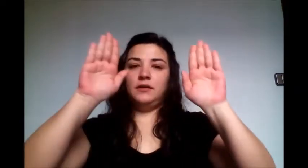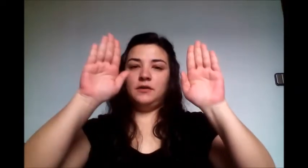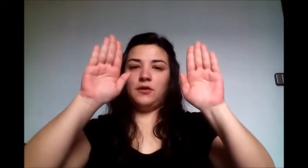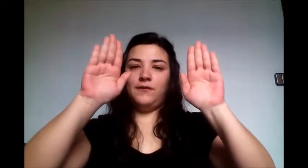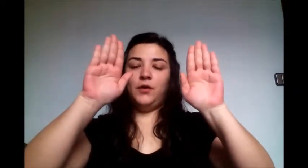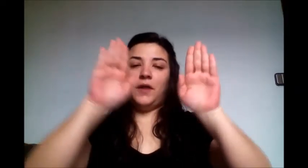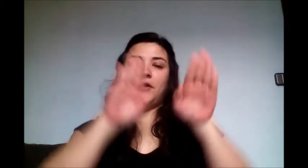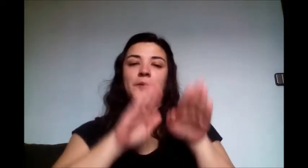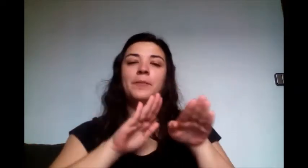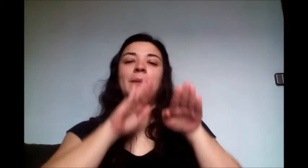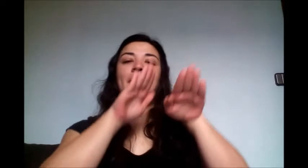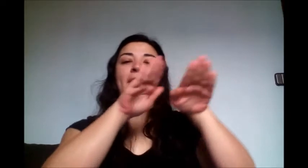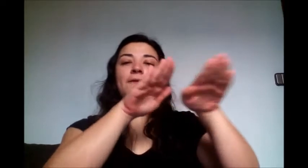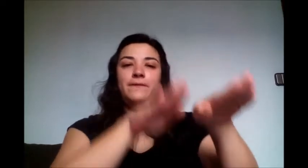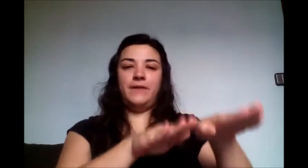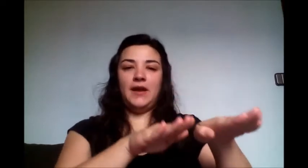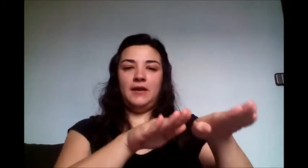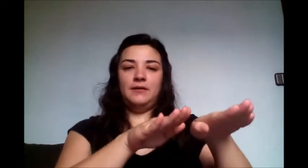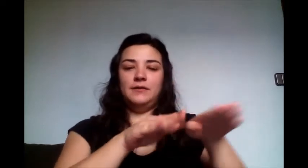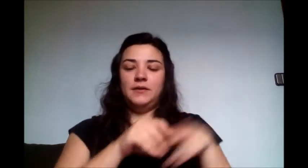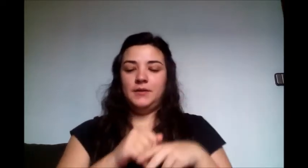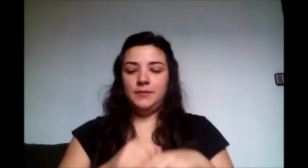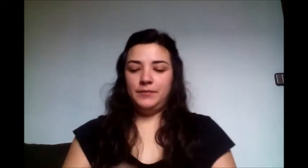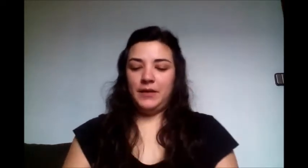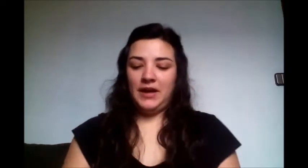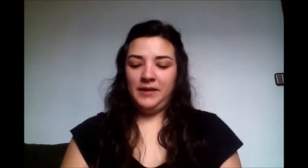Configuración en palma. Fiel. ¿Vale?